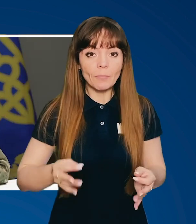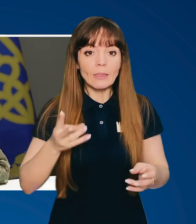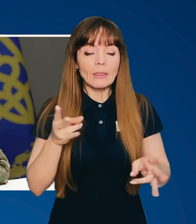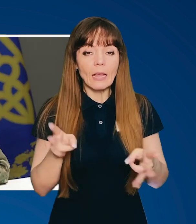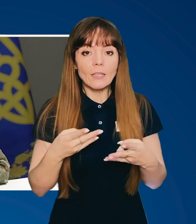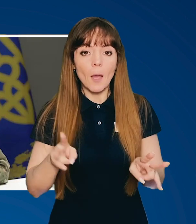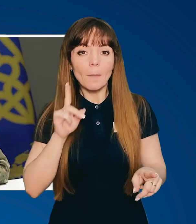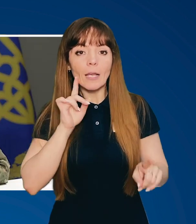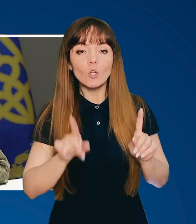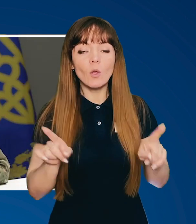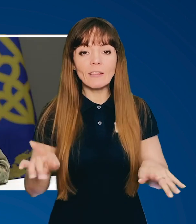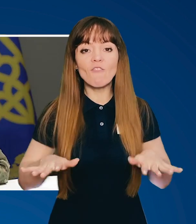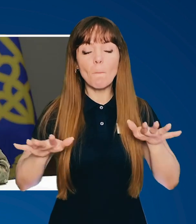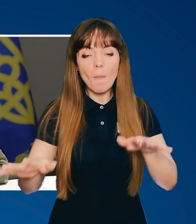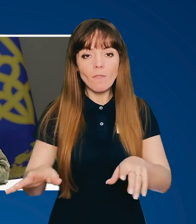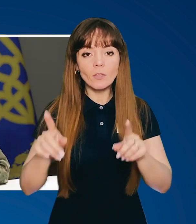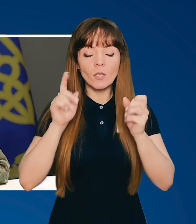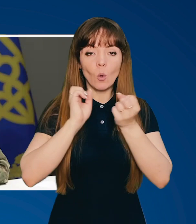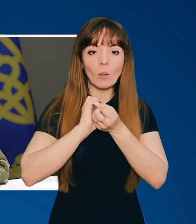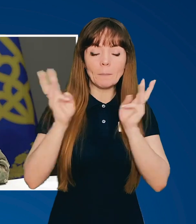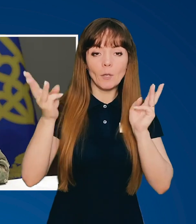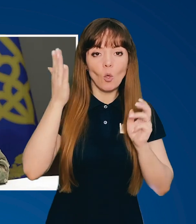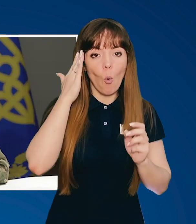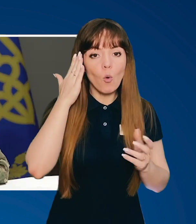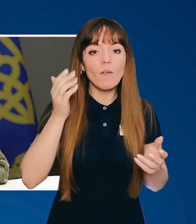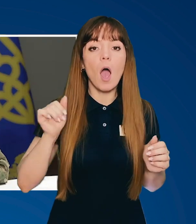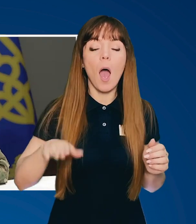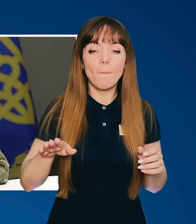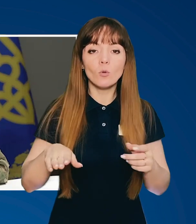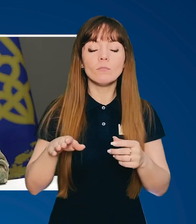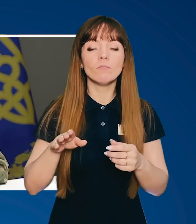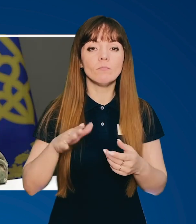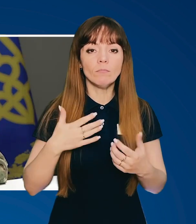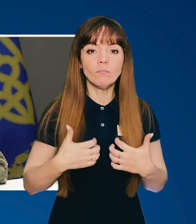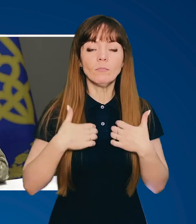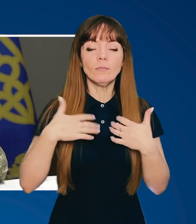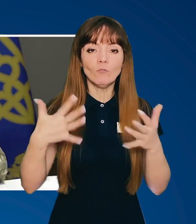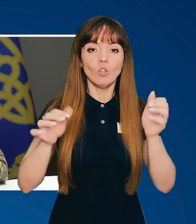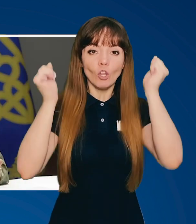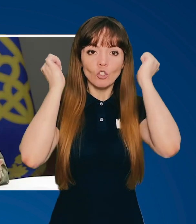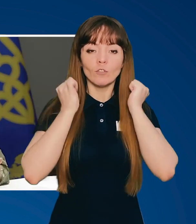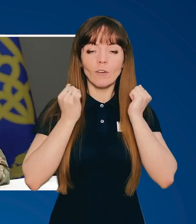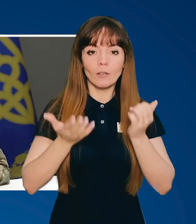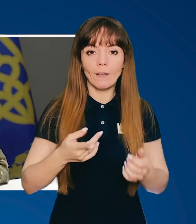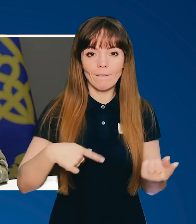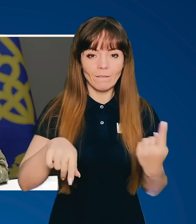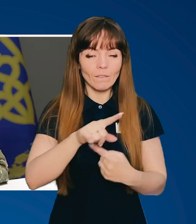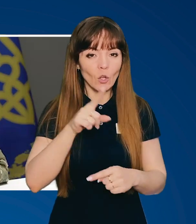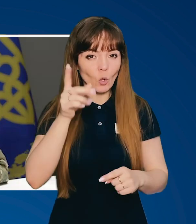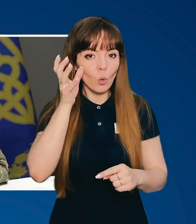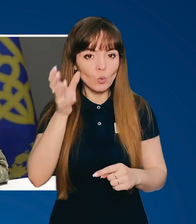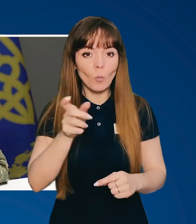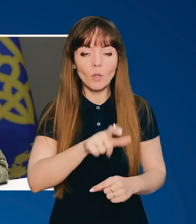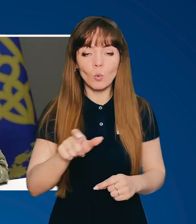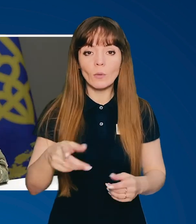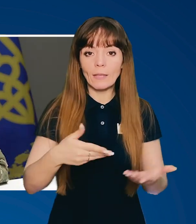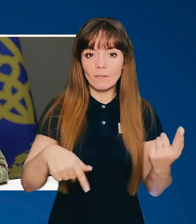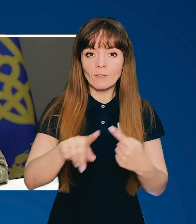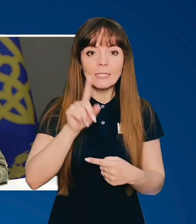Не треба іноді, знаєте, впасти, розбити голову і тільки після цього надягати шолом. Ви розумні люди. Ви знаєте, що